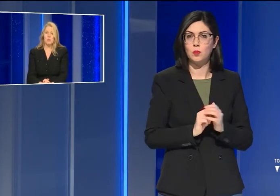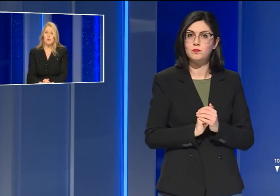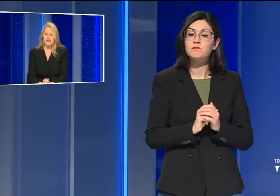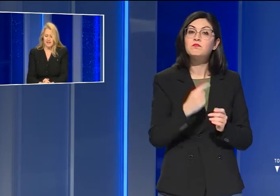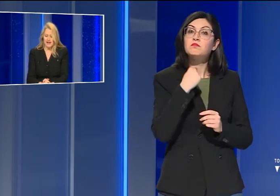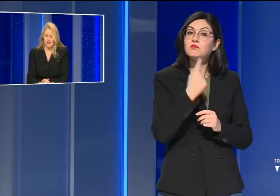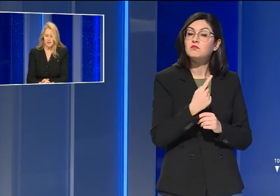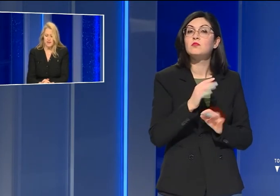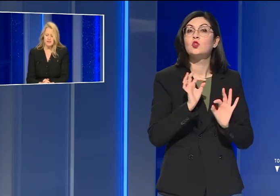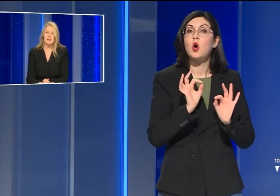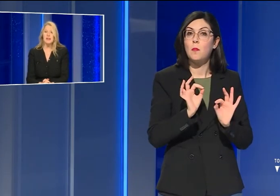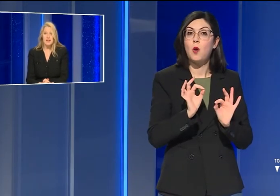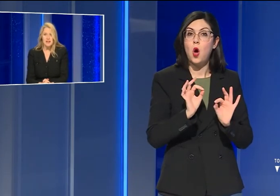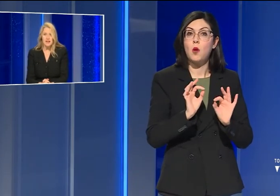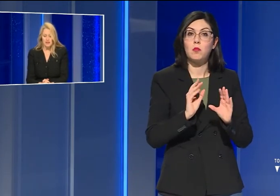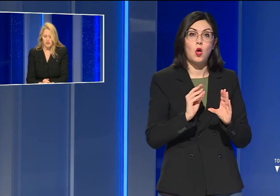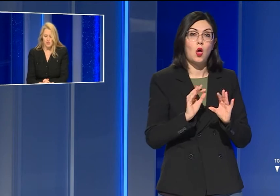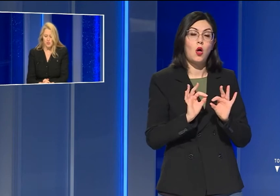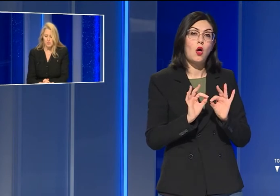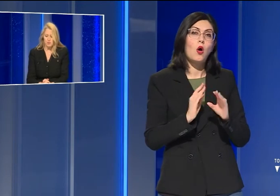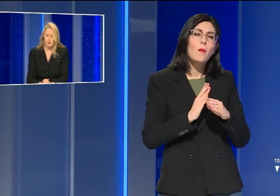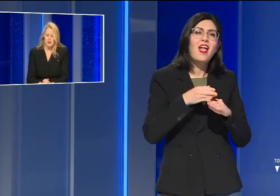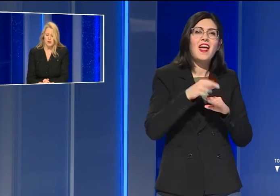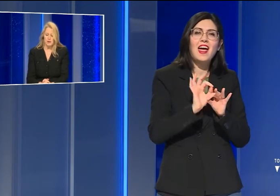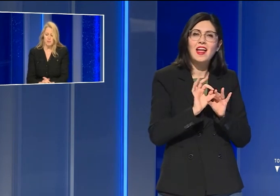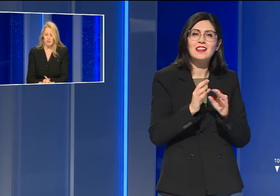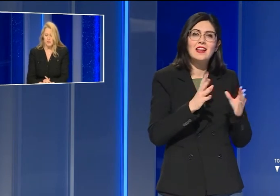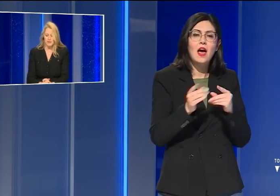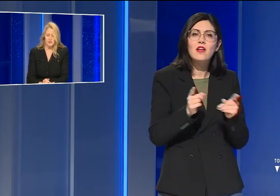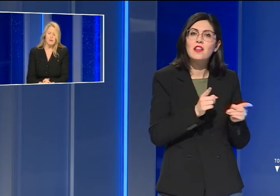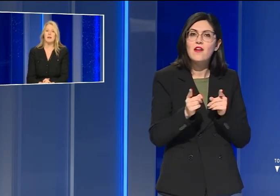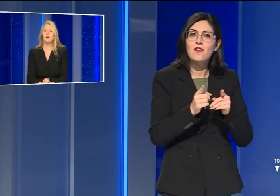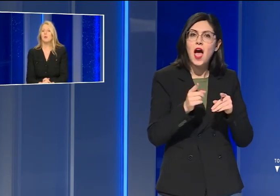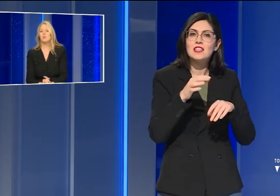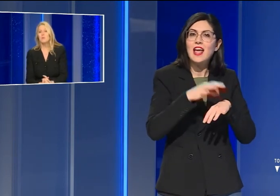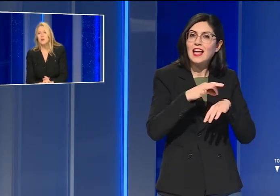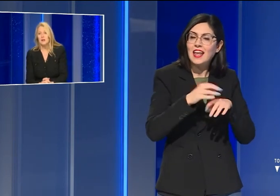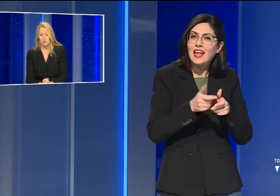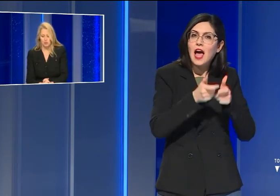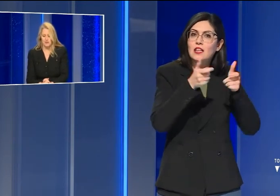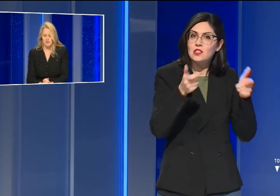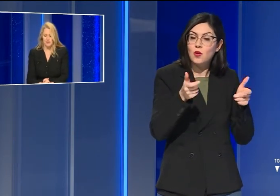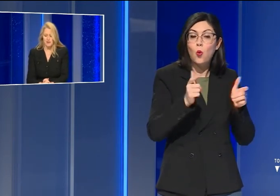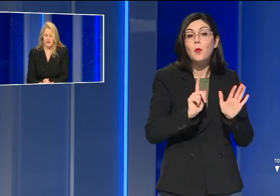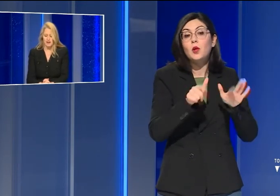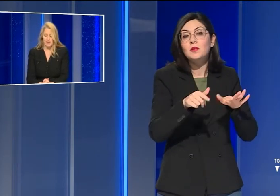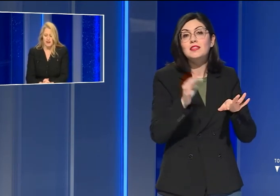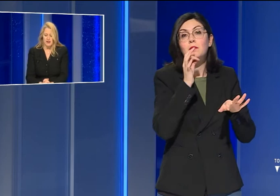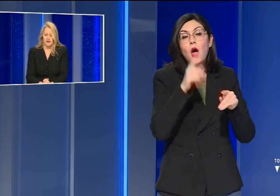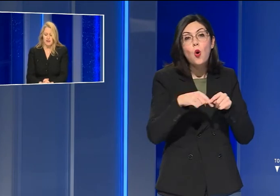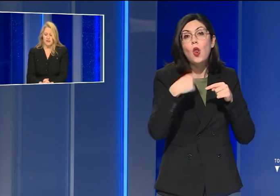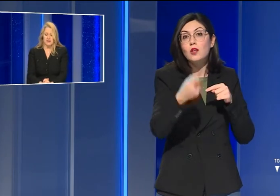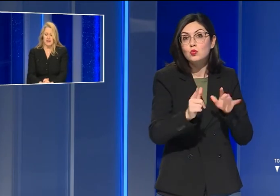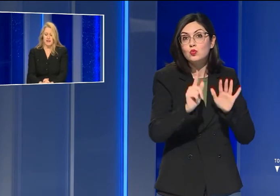che stanno per entrare in fase clinica di sviluppo la prossima settimana oppure la successiva e